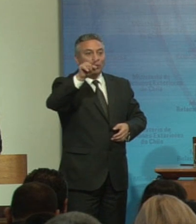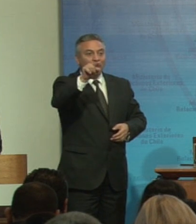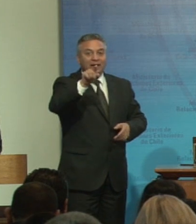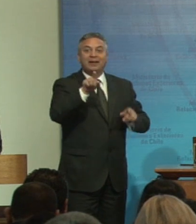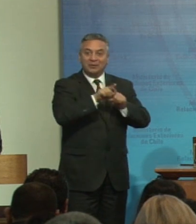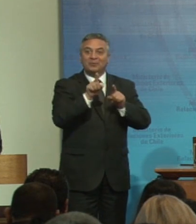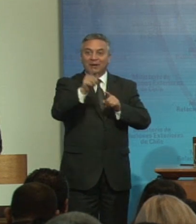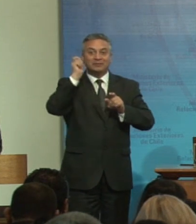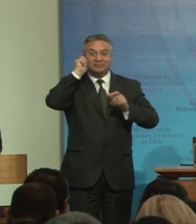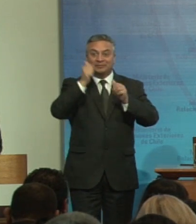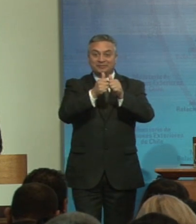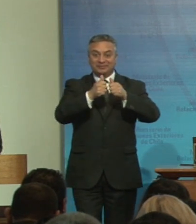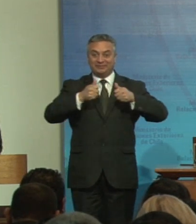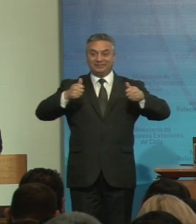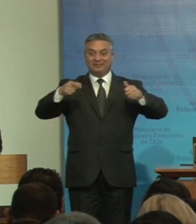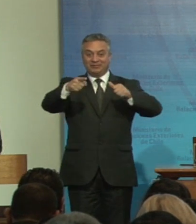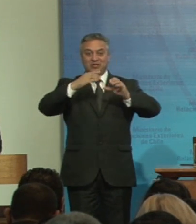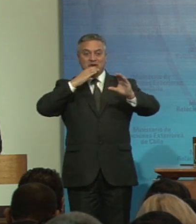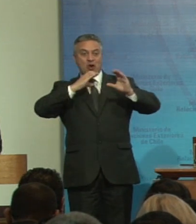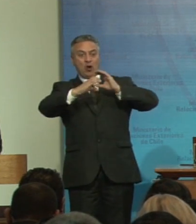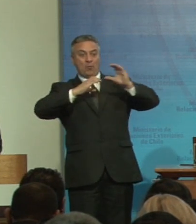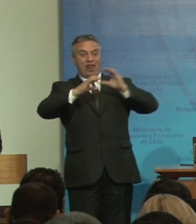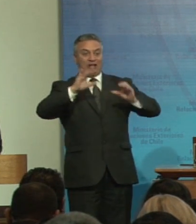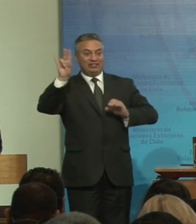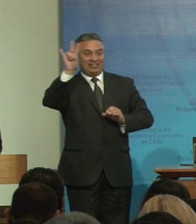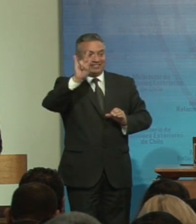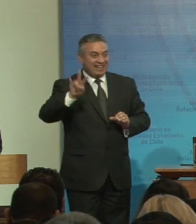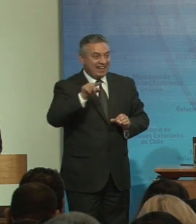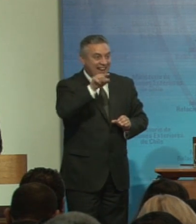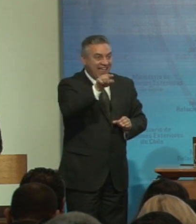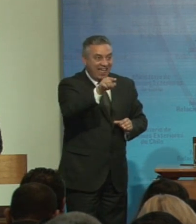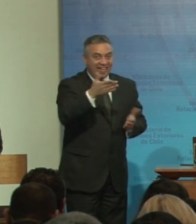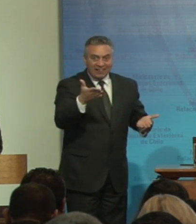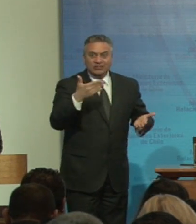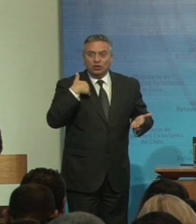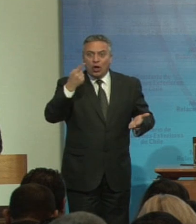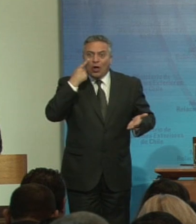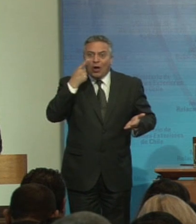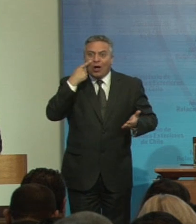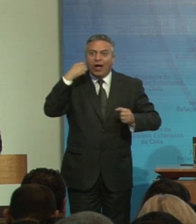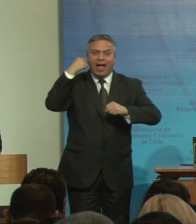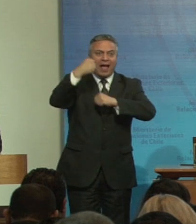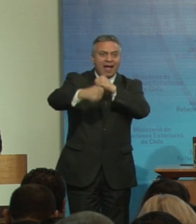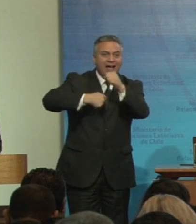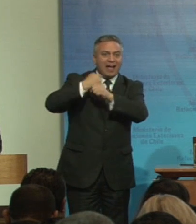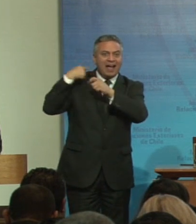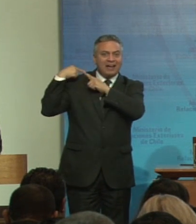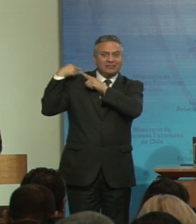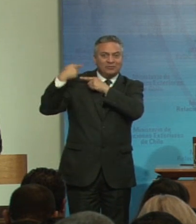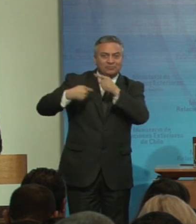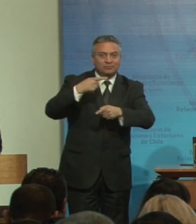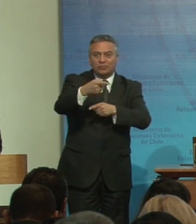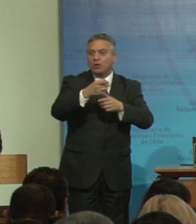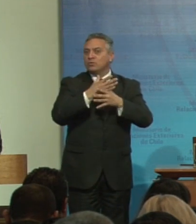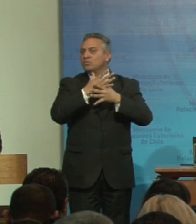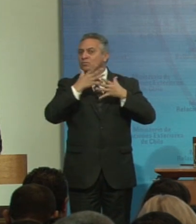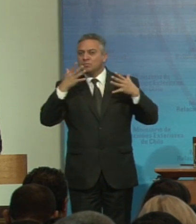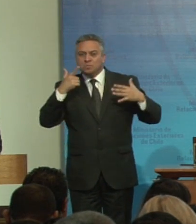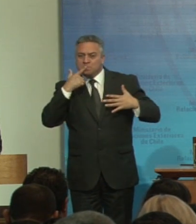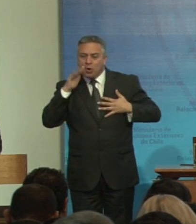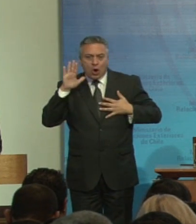la sección de comunicaciones del Senadi las conozco hace años y son tremendamente